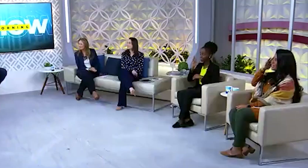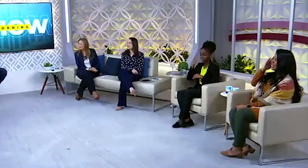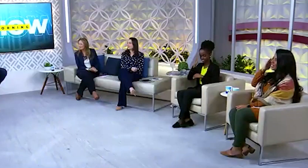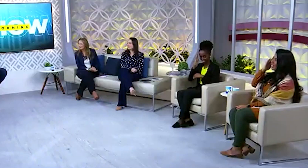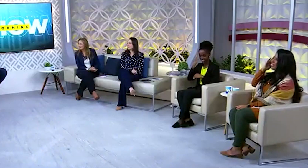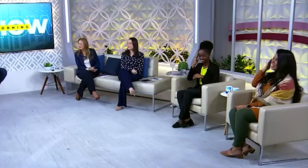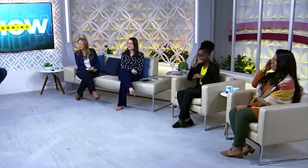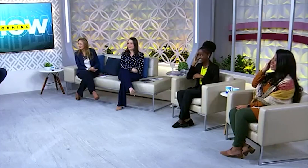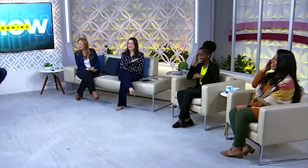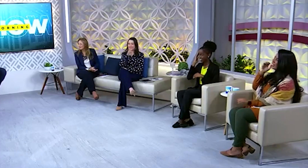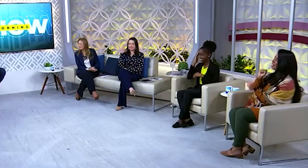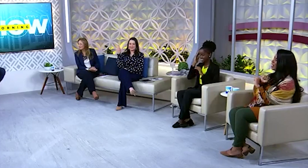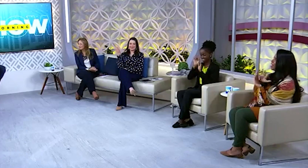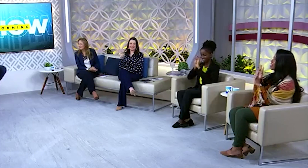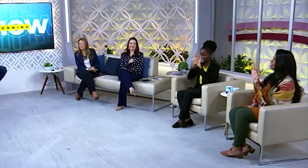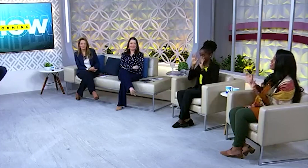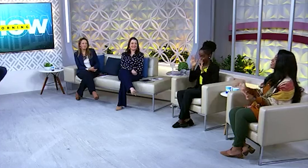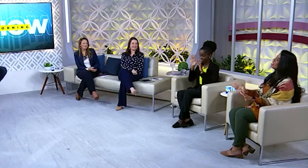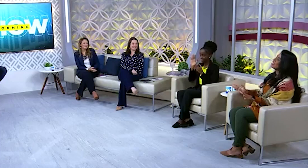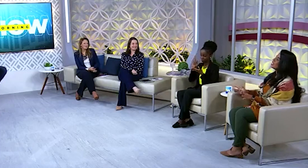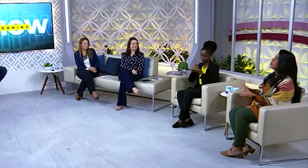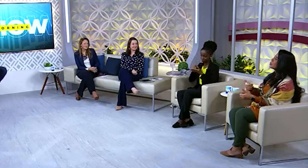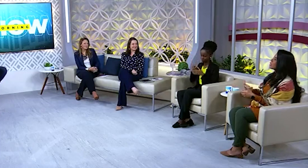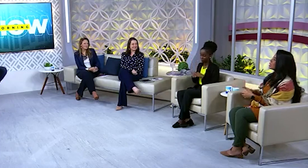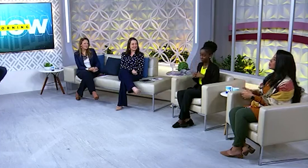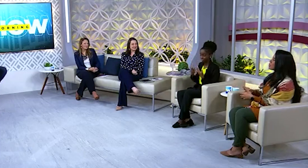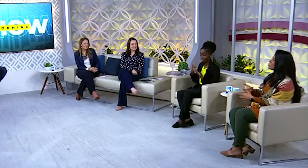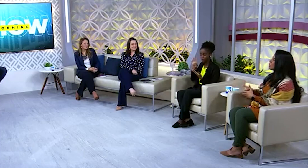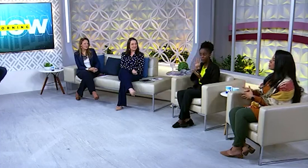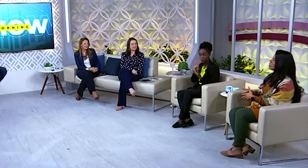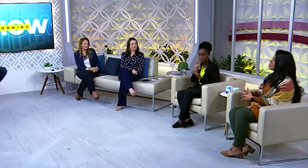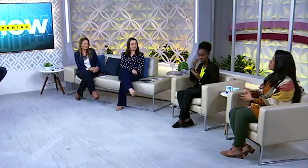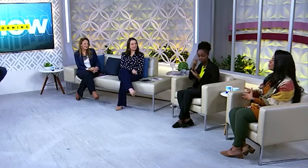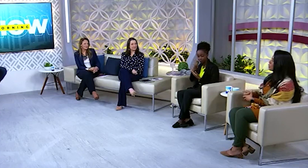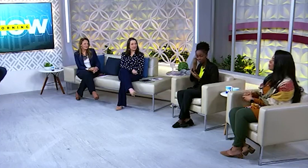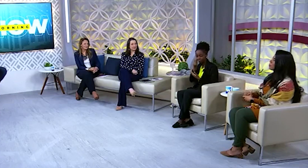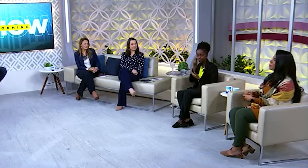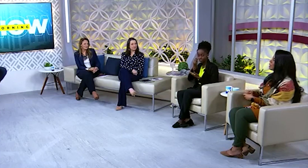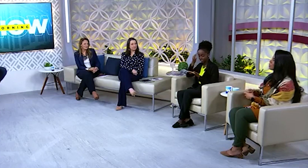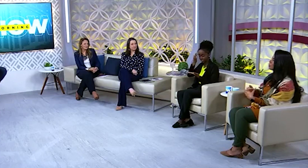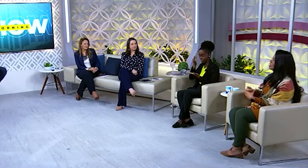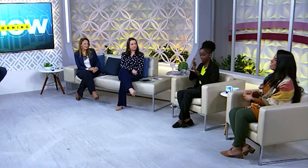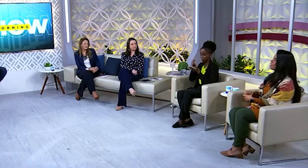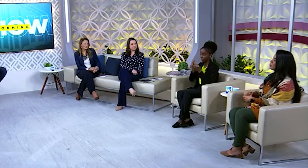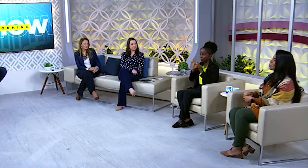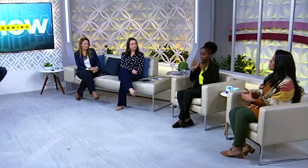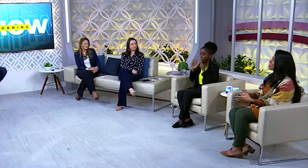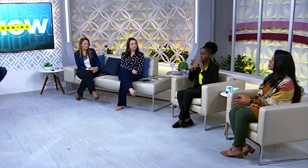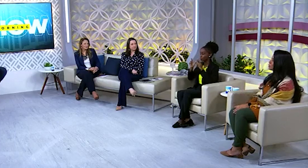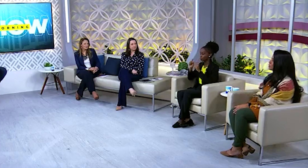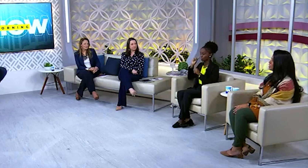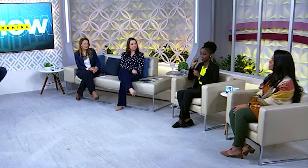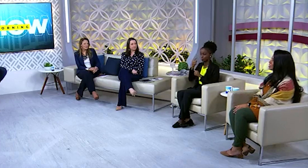entendi. Entendeu claramente. Claramente. Então, foi muito bacana. Foi uma experiência realmente de fé para todos eles. Foi